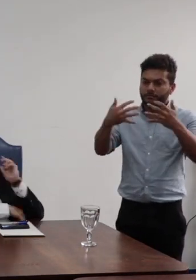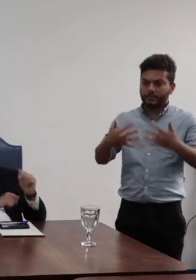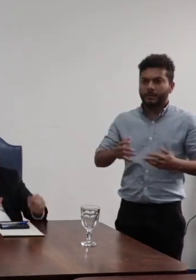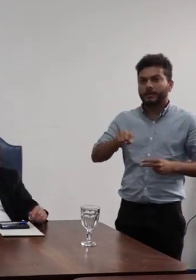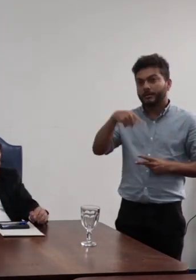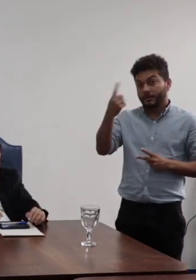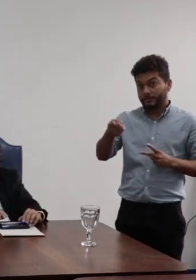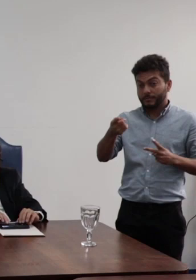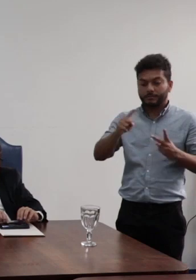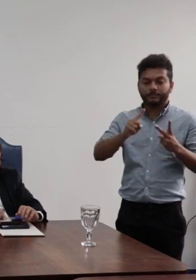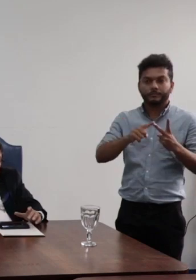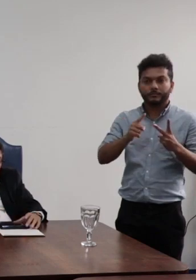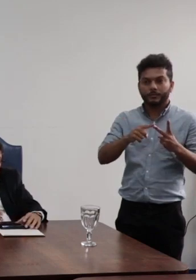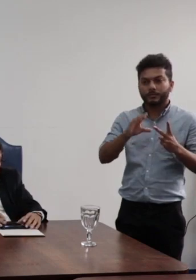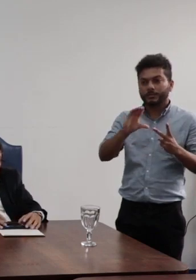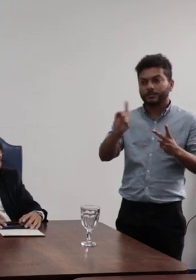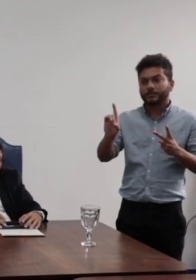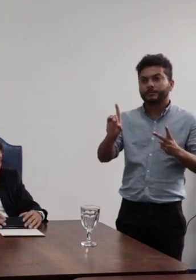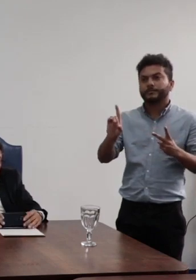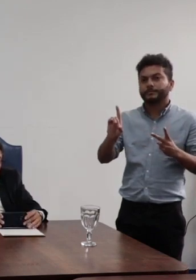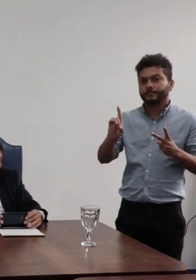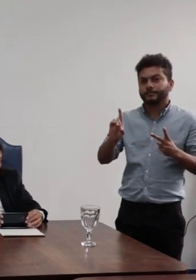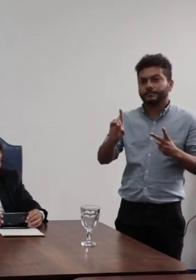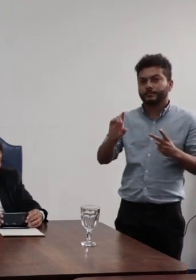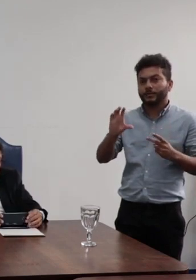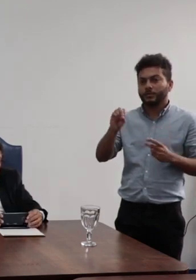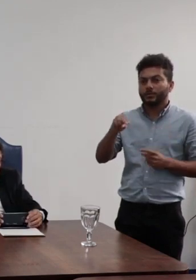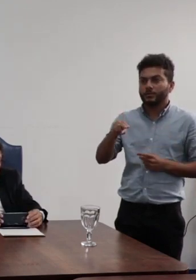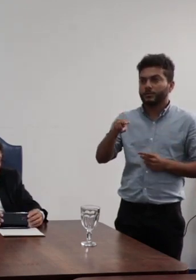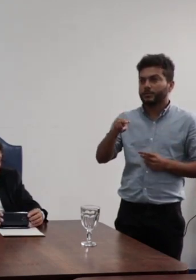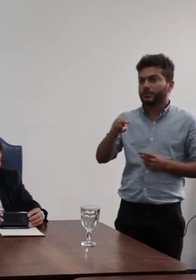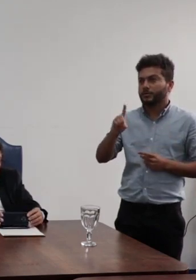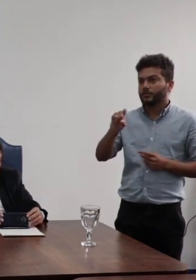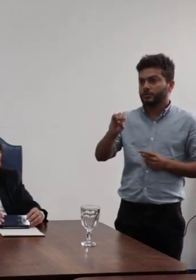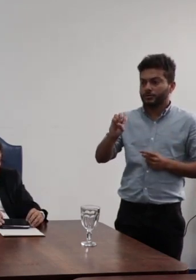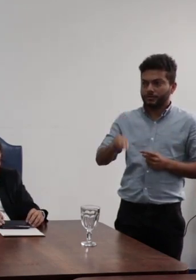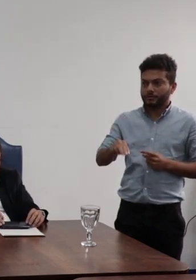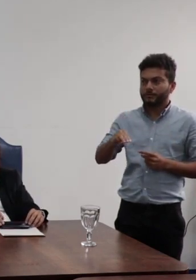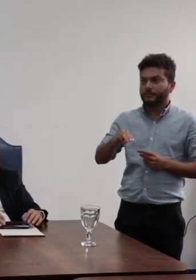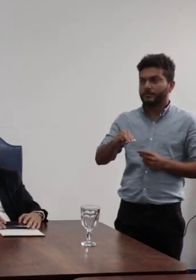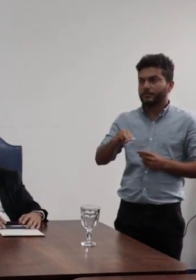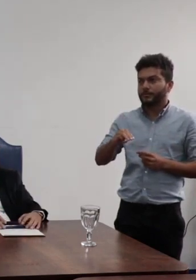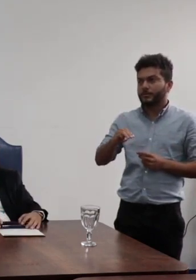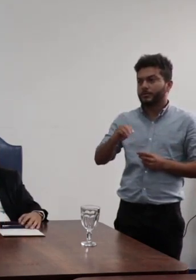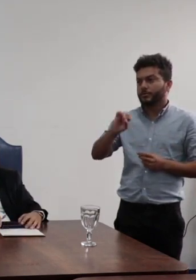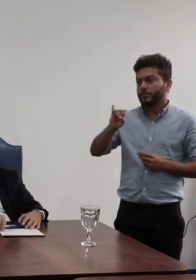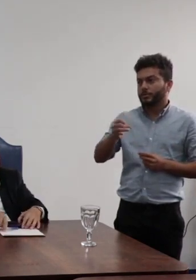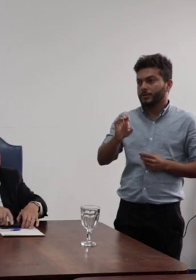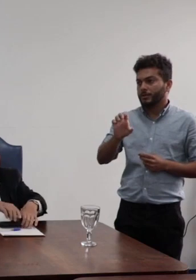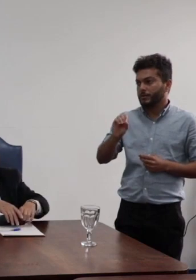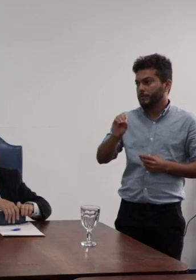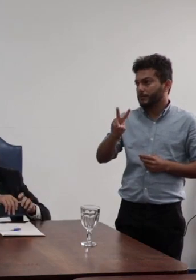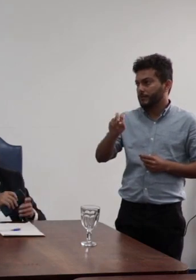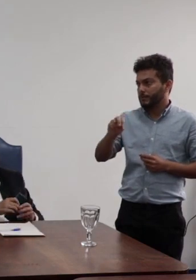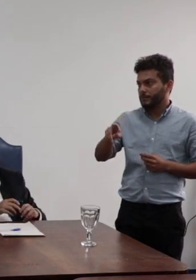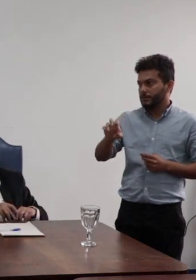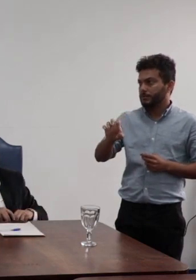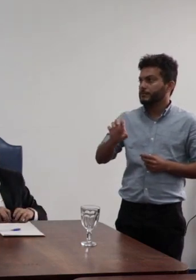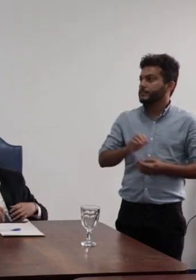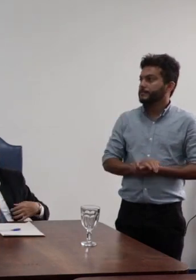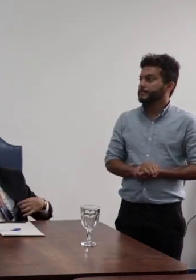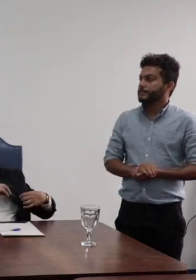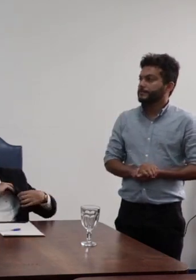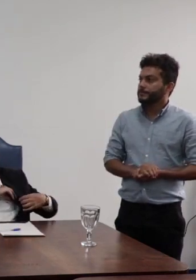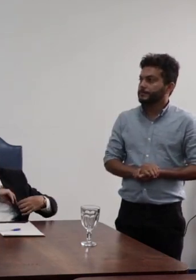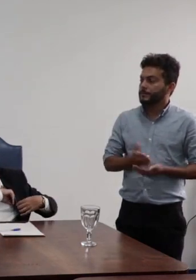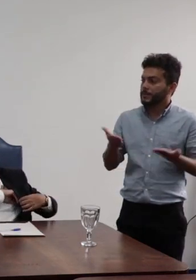passar para o coordenador da CODI, Giovanni Santana. Então, com a palavra, conselheiro